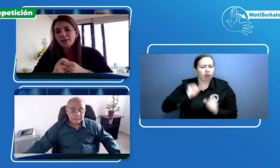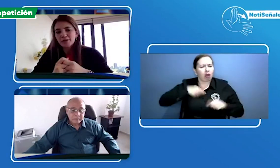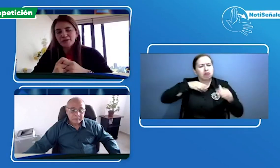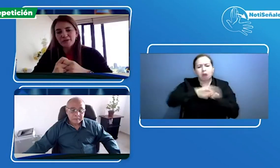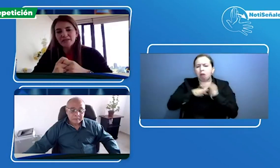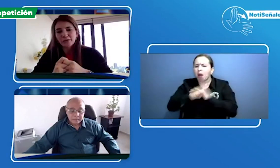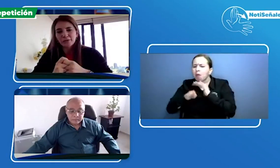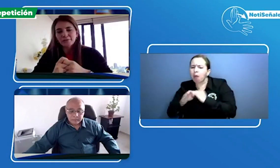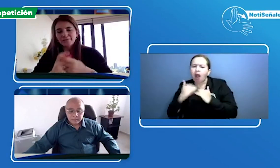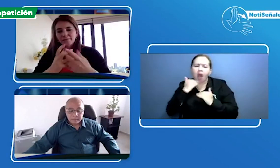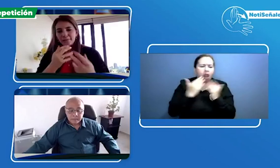servicio